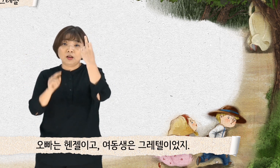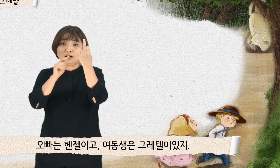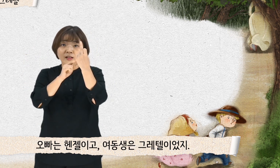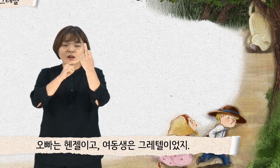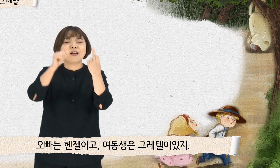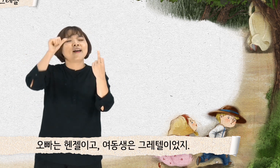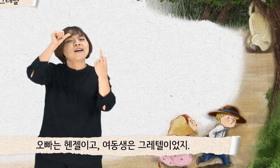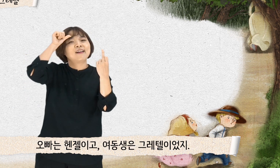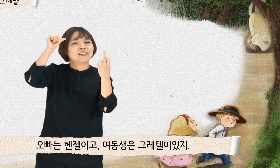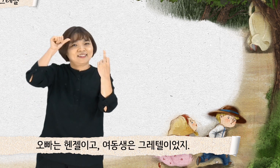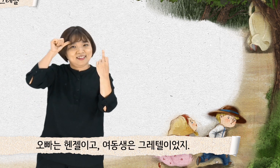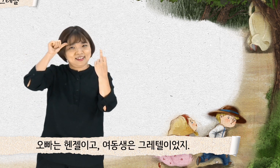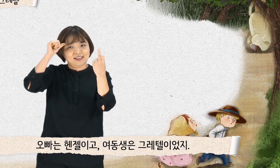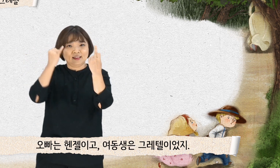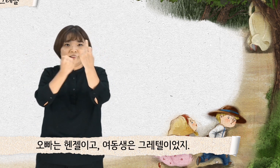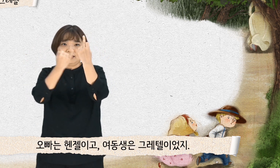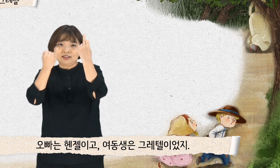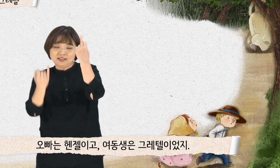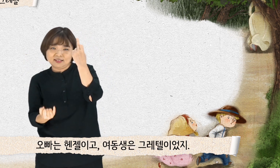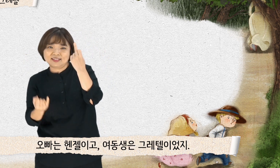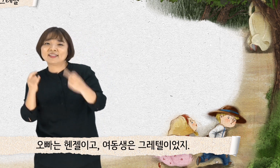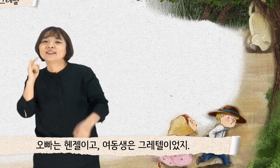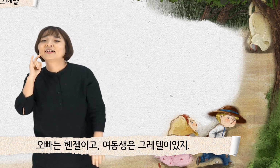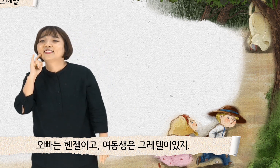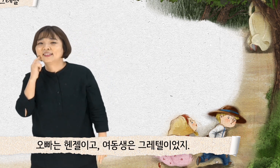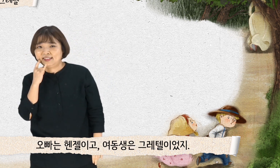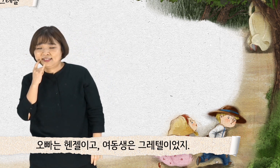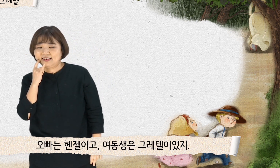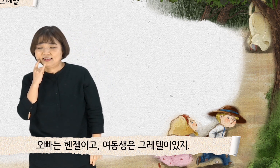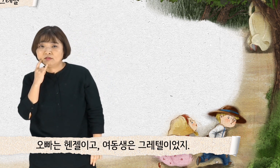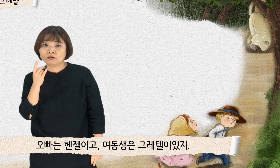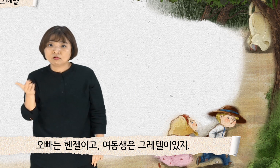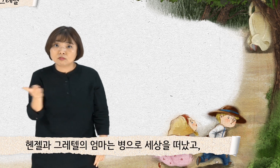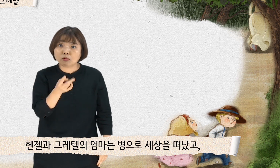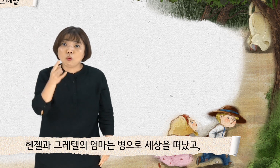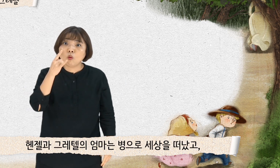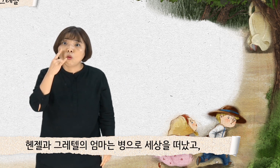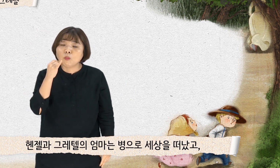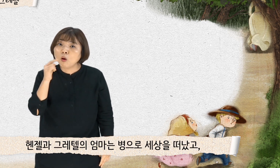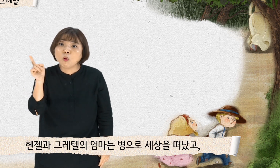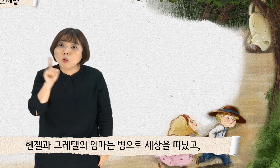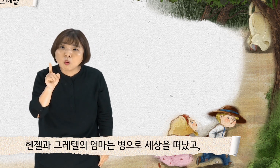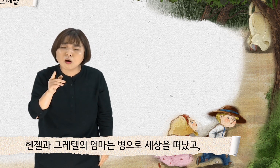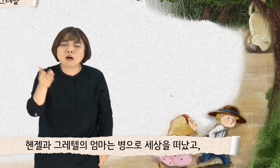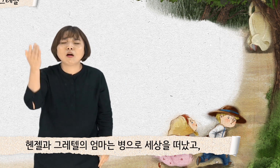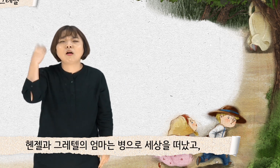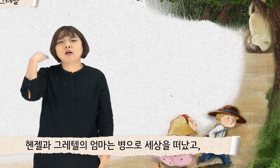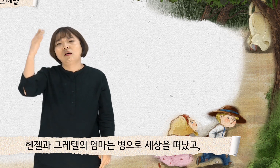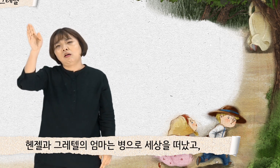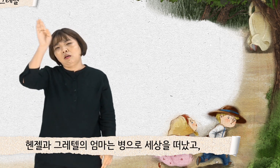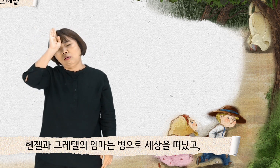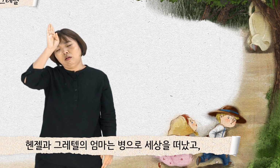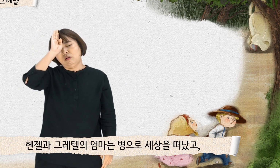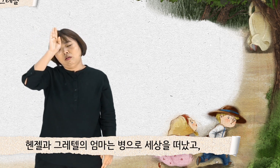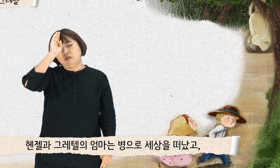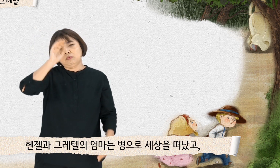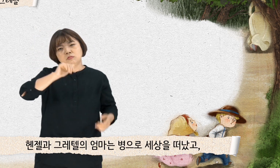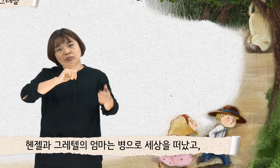오빠는 핸젤이고 여동생은 그레텔이었지. 핸젤과 그레텔의 엄마는 병으로